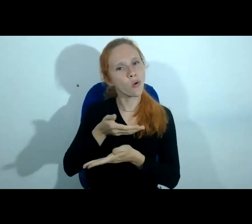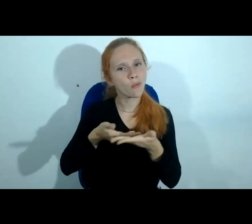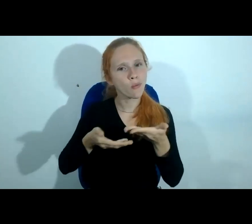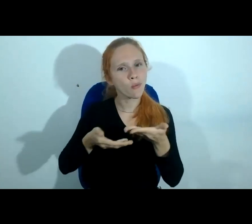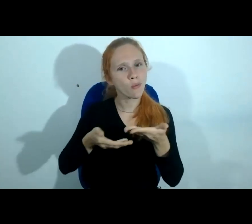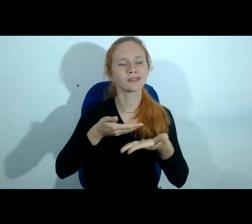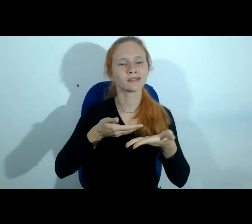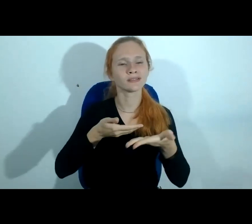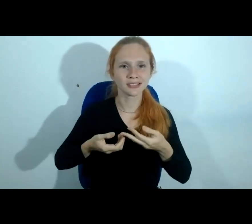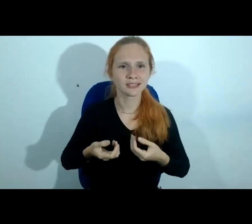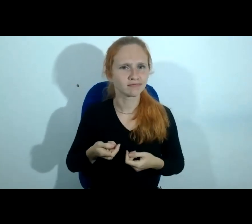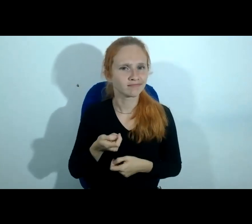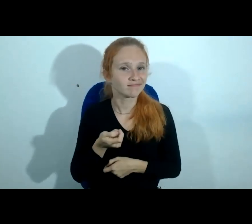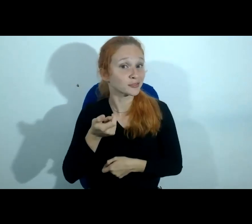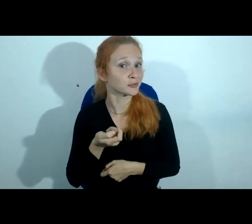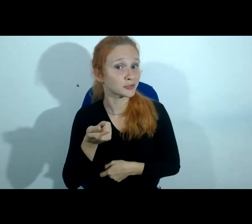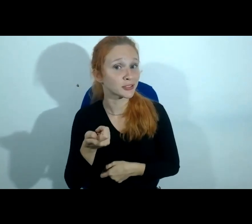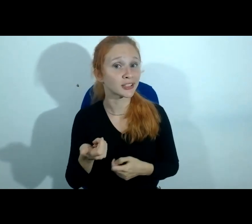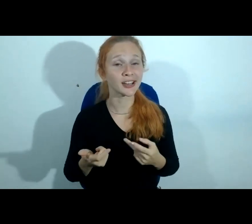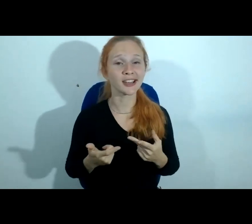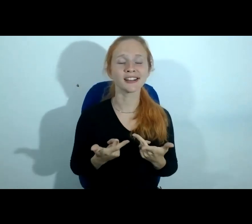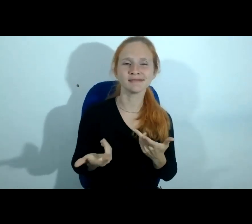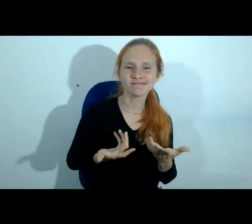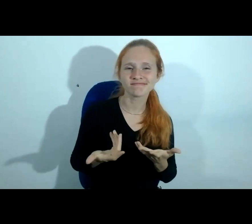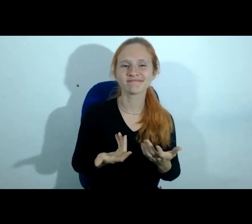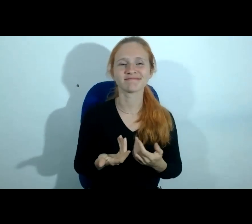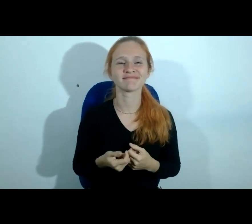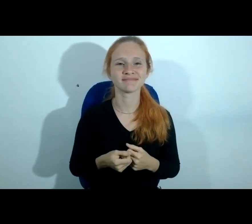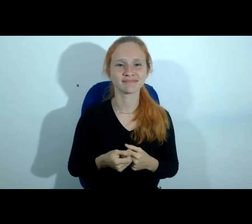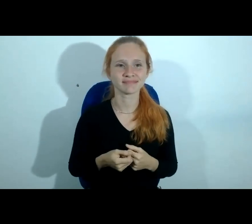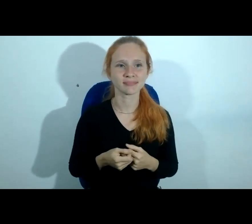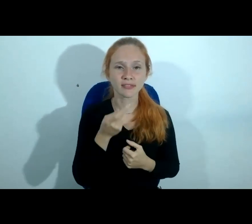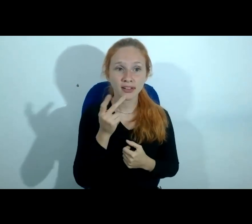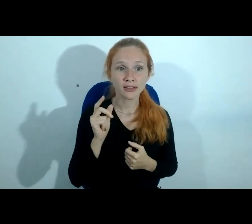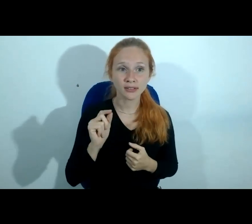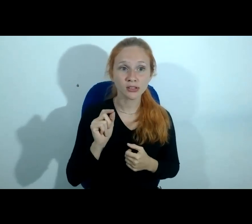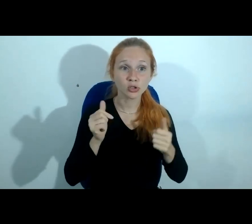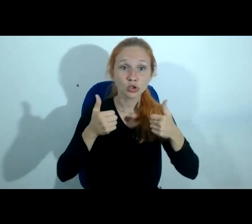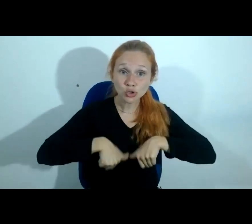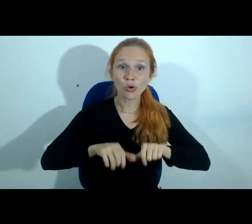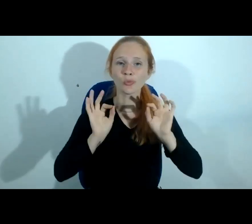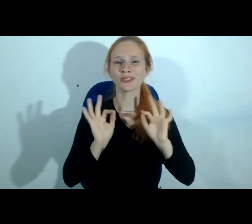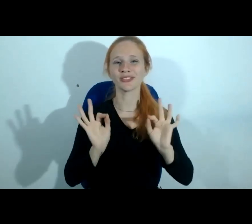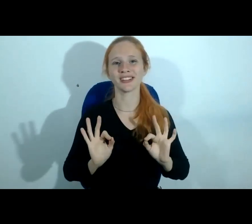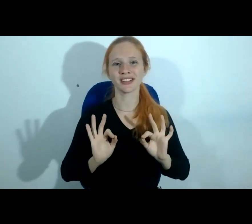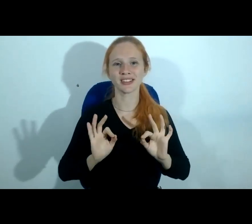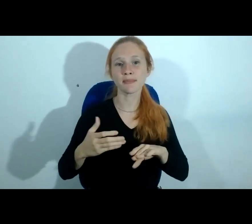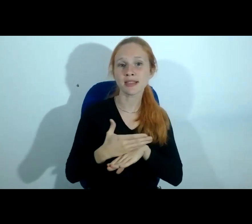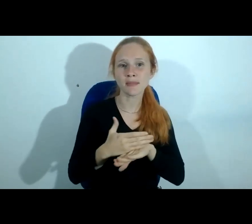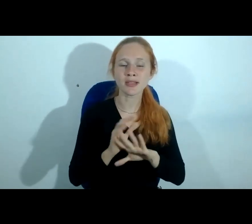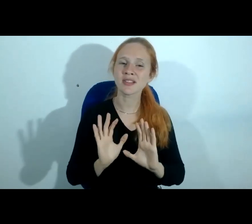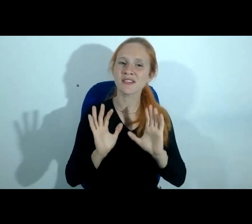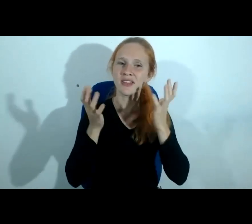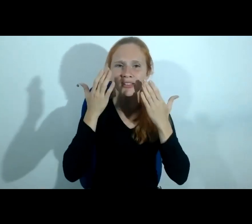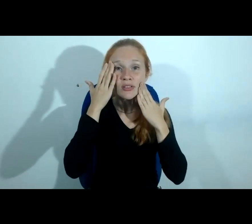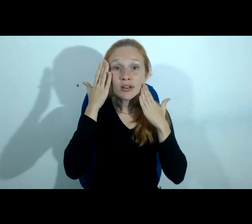dar algumas dicas de alguns pitacos e dizer o seguinte eu estou muito feliz em poder participar desse evento e quero aqui